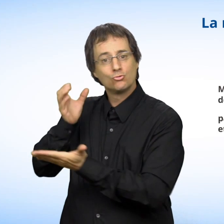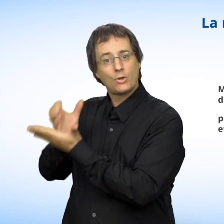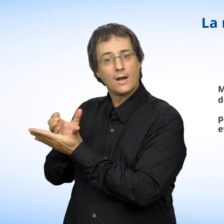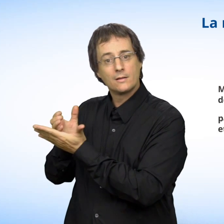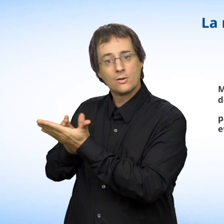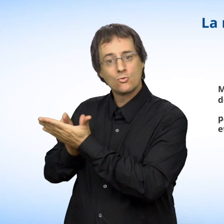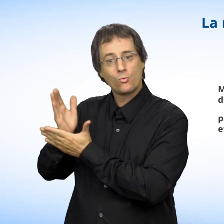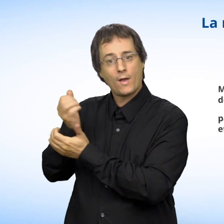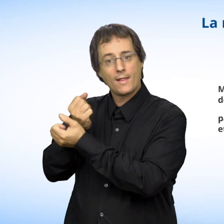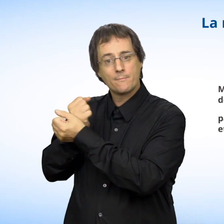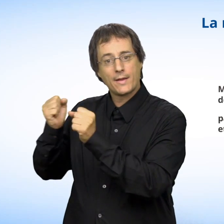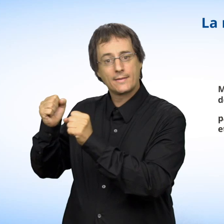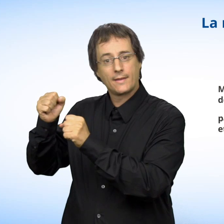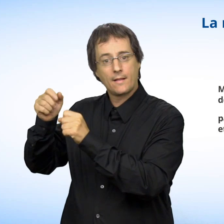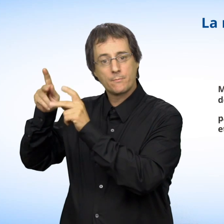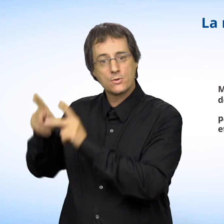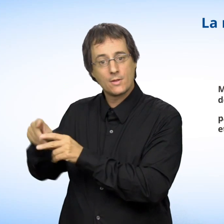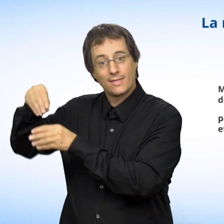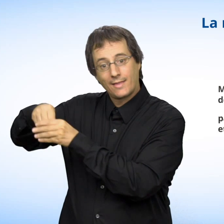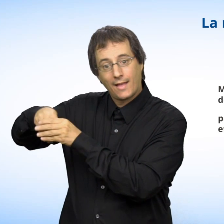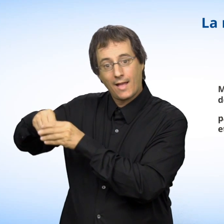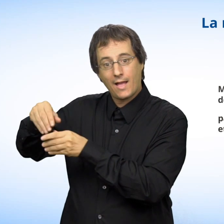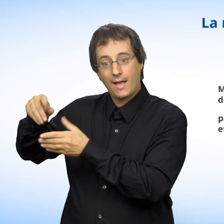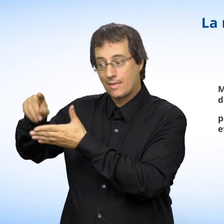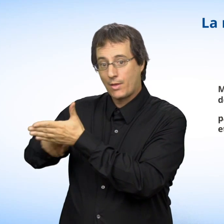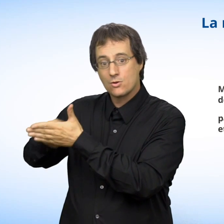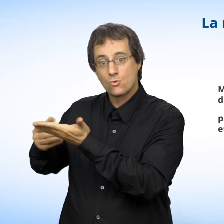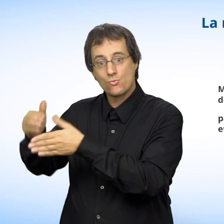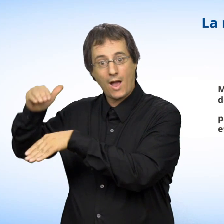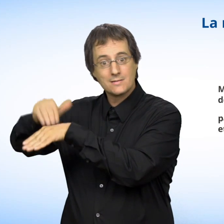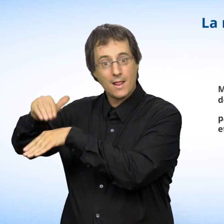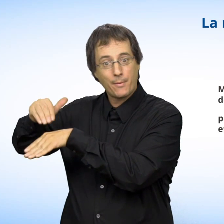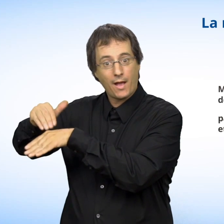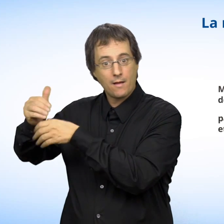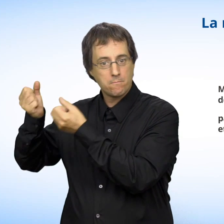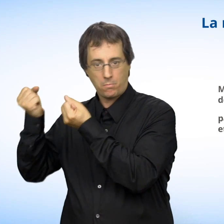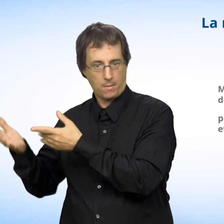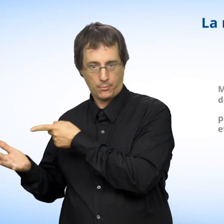Ces situations sont contraires à la Charte des droits et libertés de la personne.